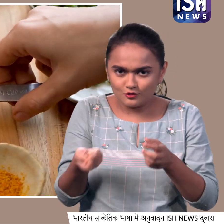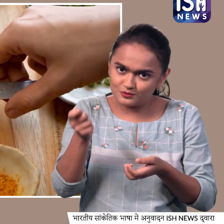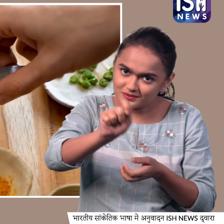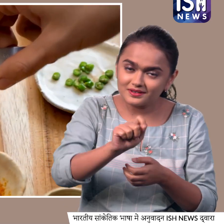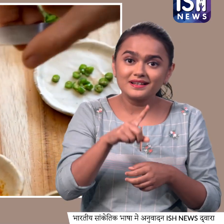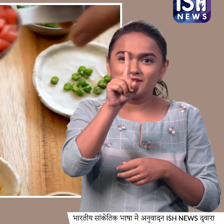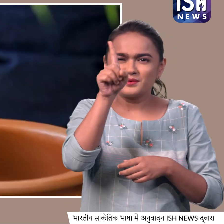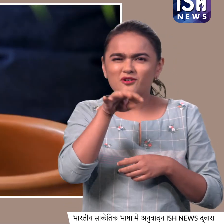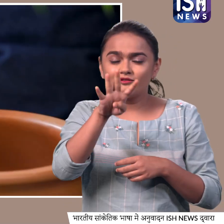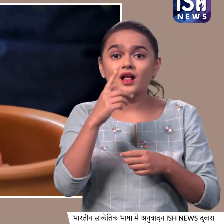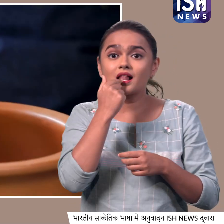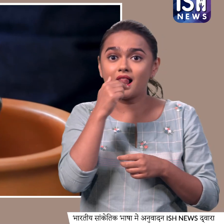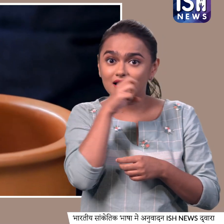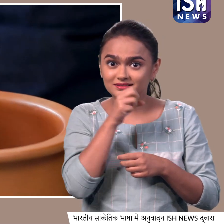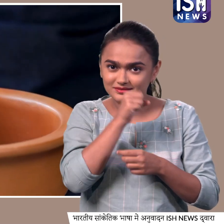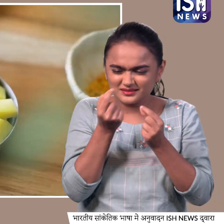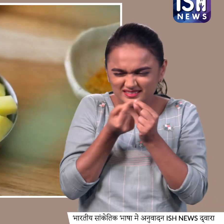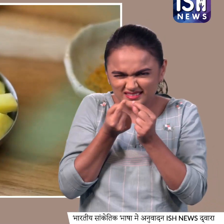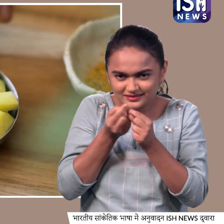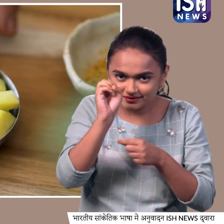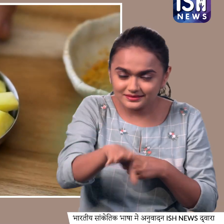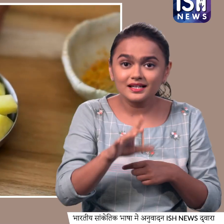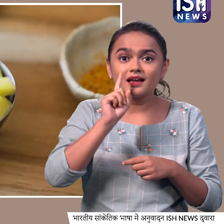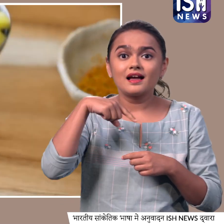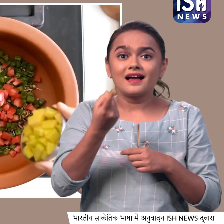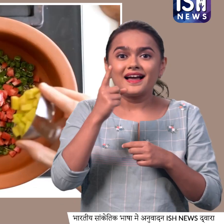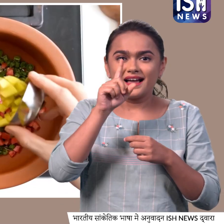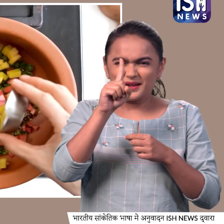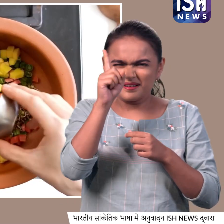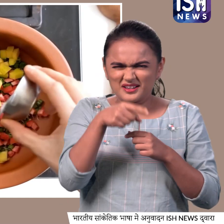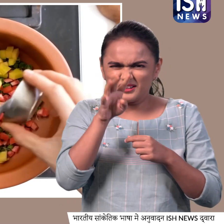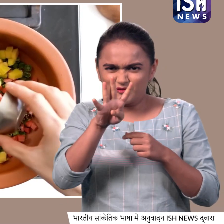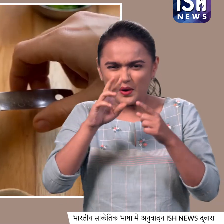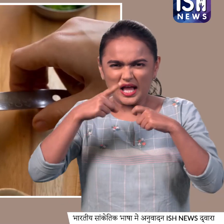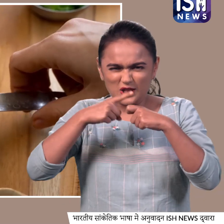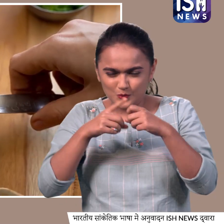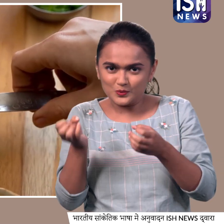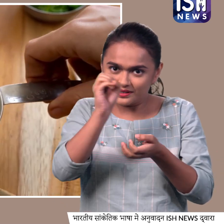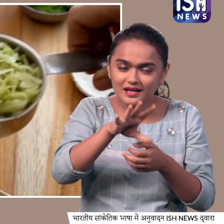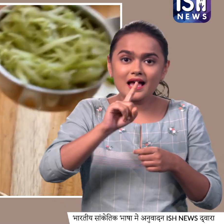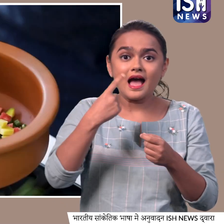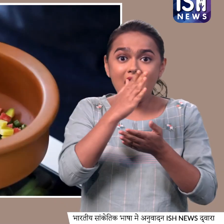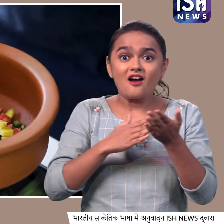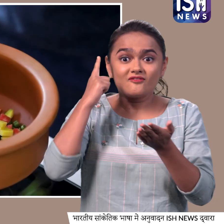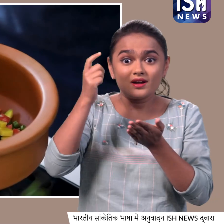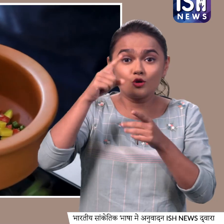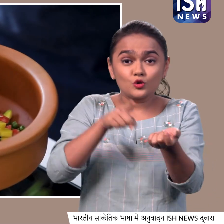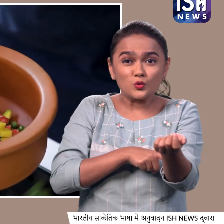चोथाई कप गाजर छोटी कटी हुई एक चोथाई कप कदू छोटा कटा हुई आदा कप घिया कदू कसकिया हुई